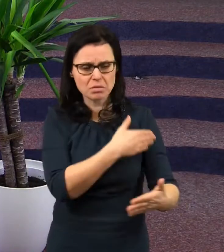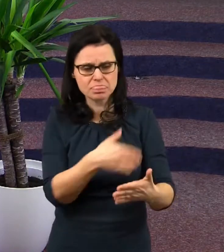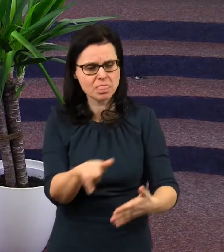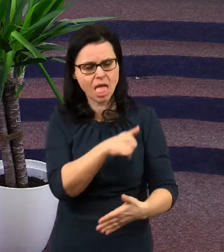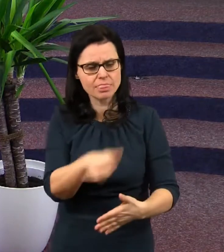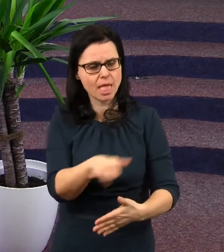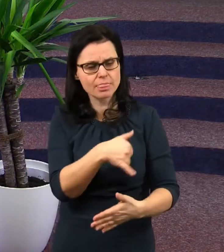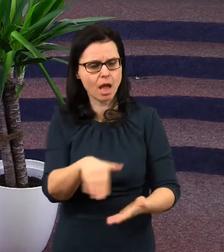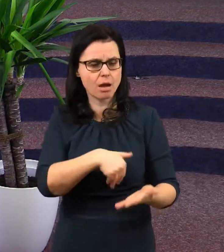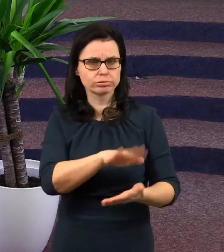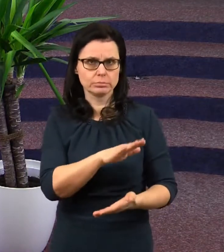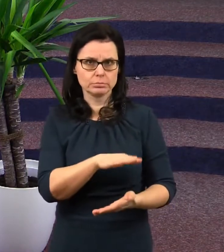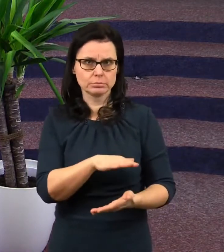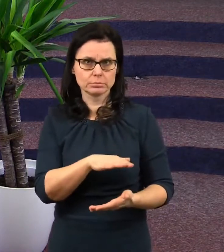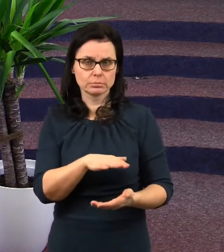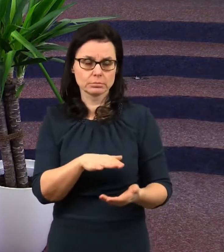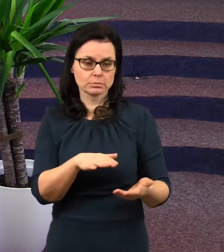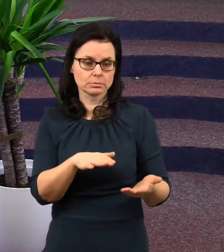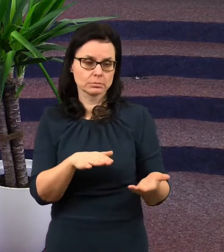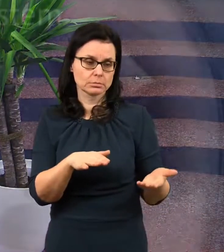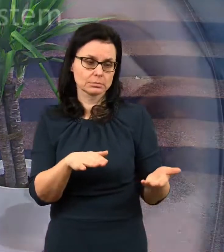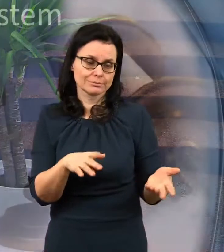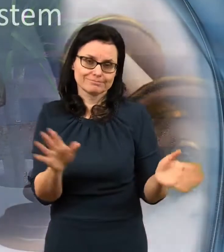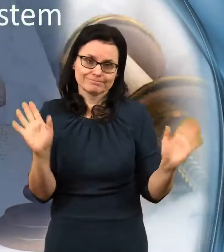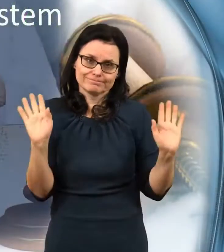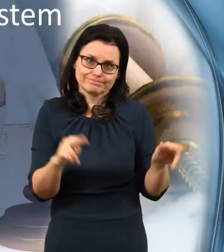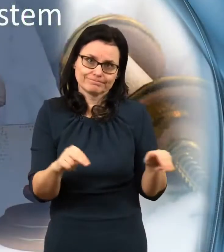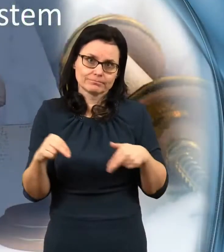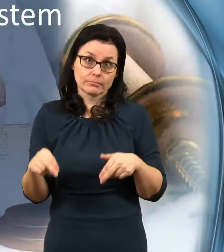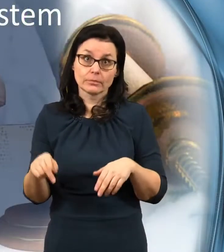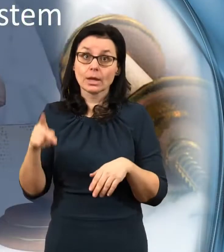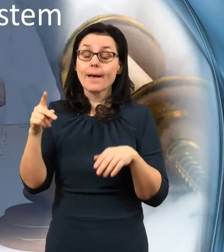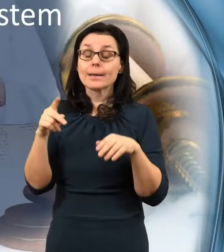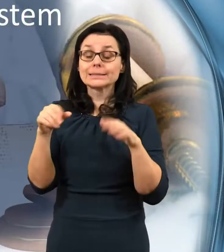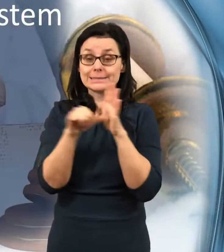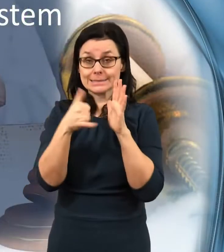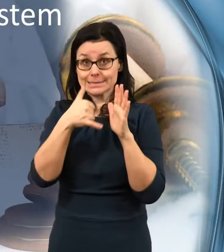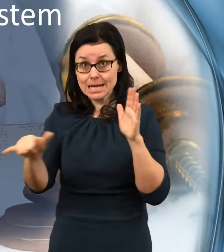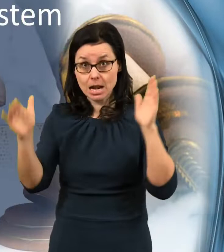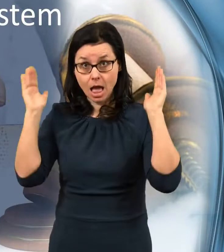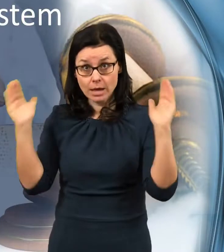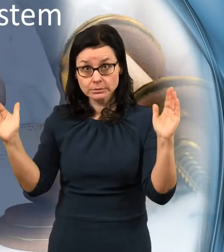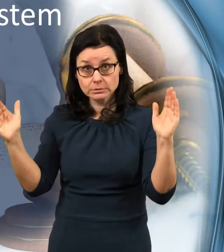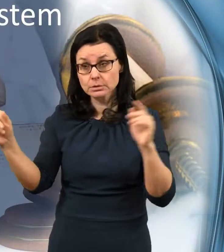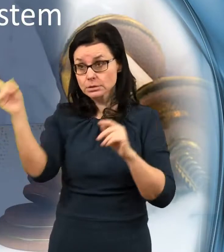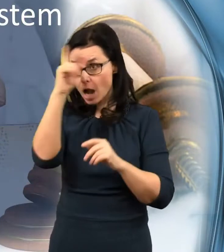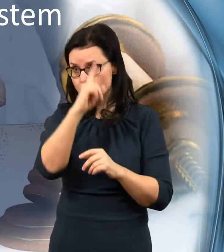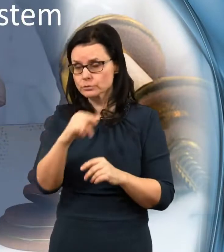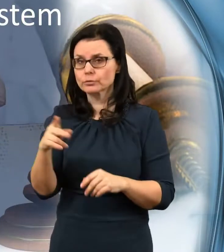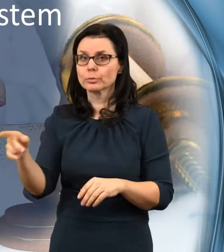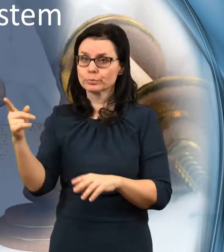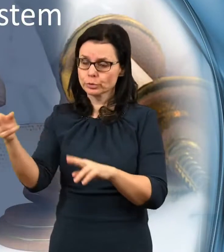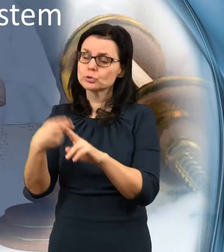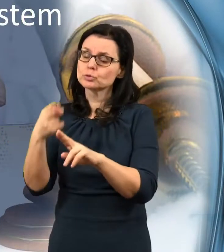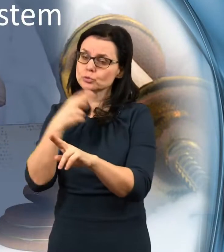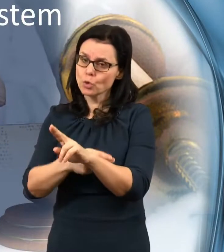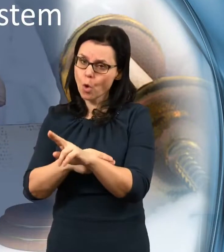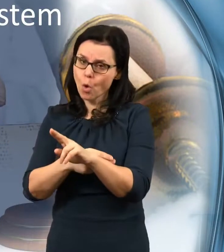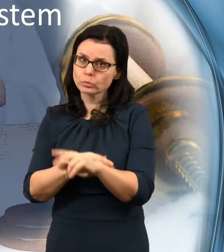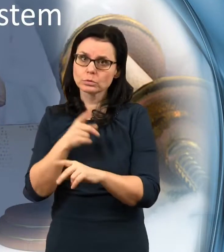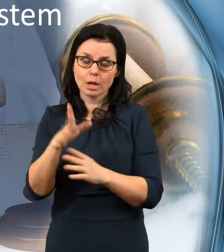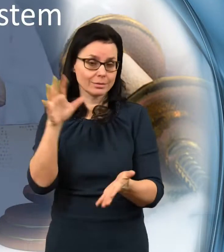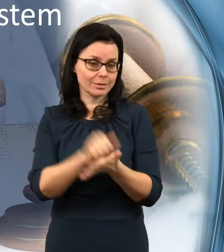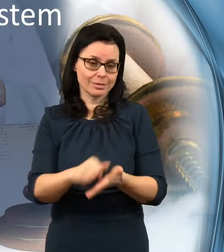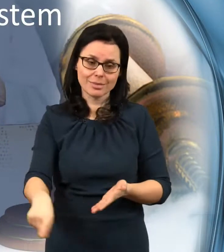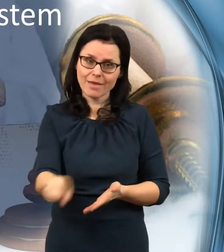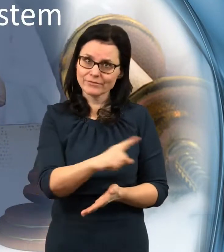to je tisíc let království s Kristem, bude to soud nad bezbožnými a také soud nad